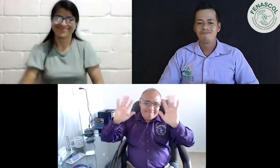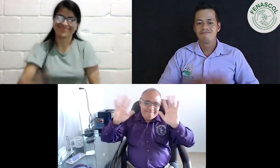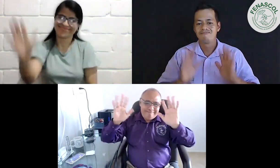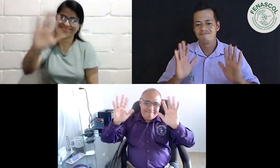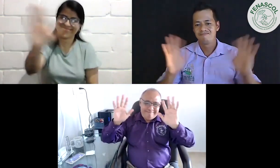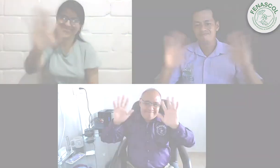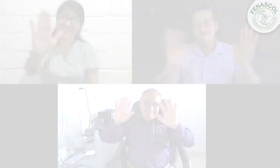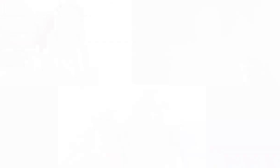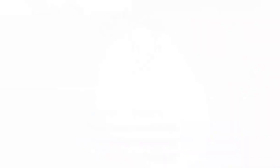a todos. Hasta luego.